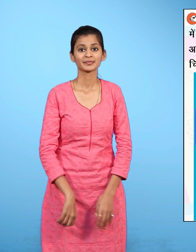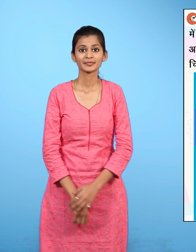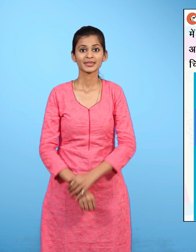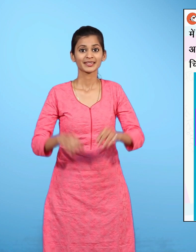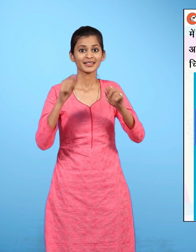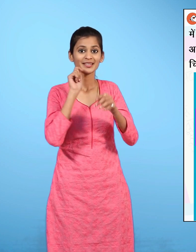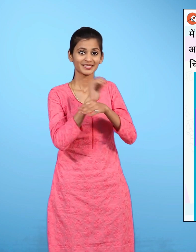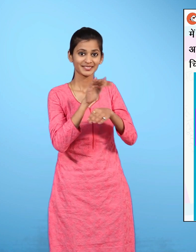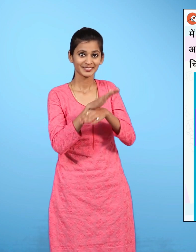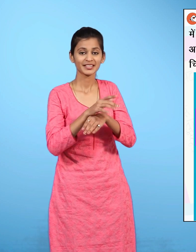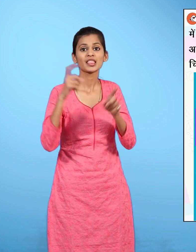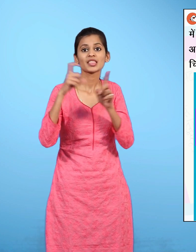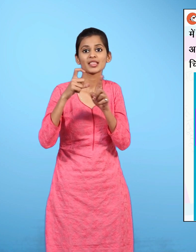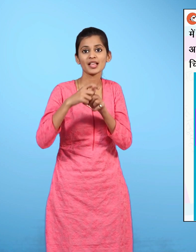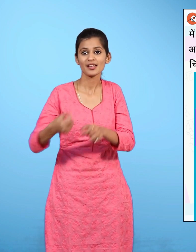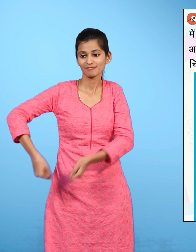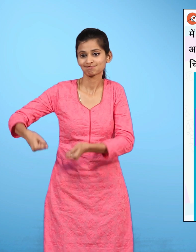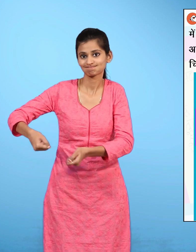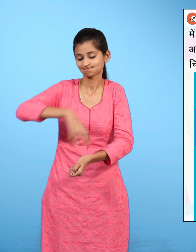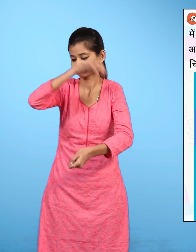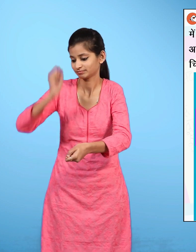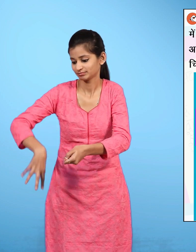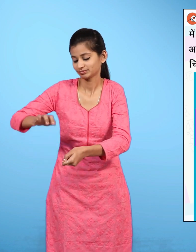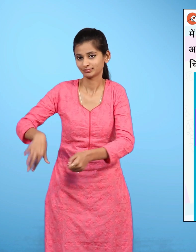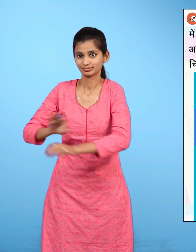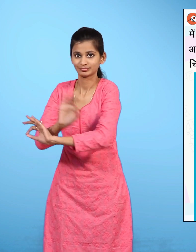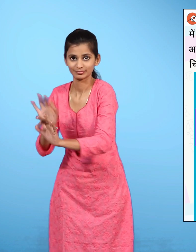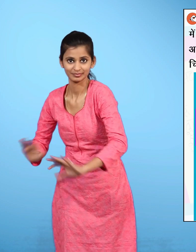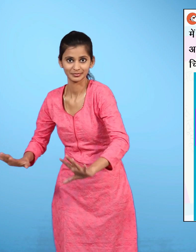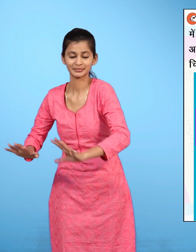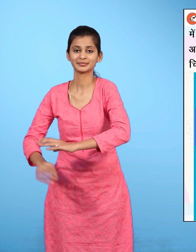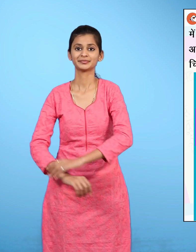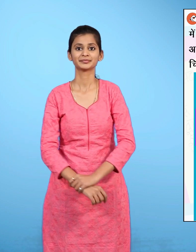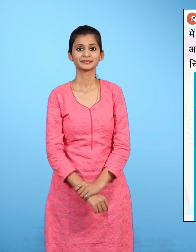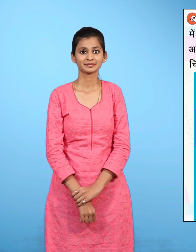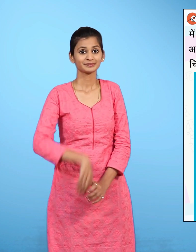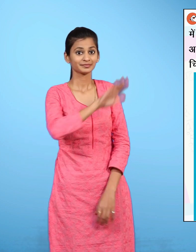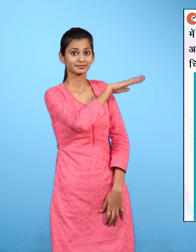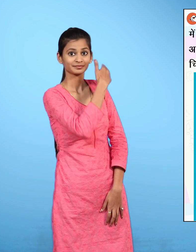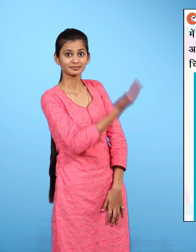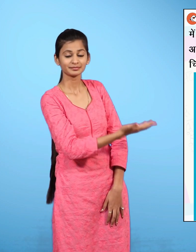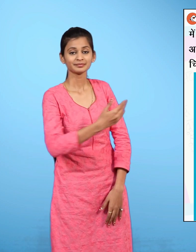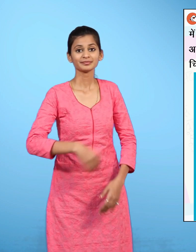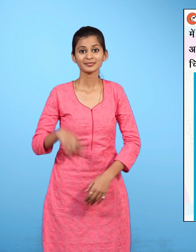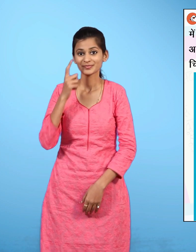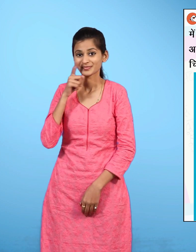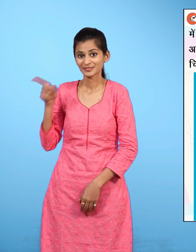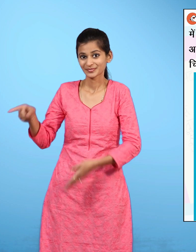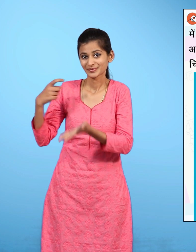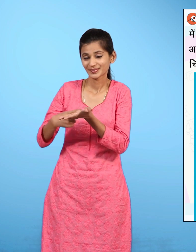चिठी को दिल्ली वाले थैले में रखा गया है चौथा चित्र है, रीना